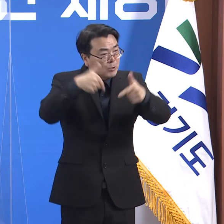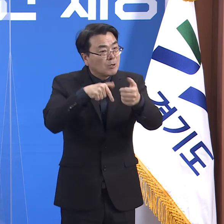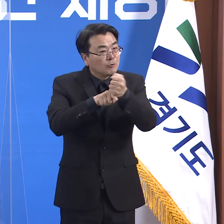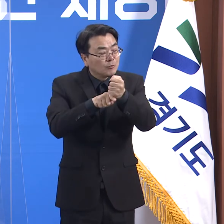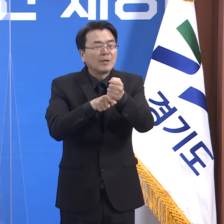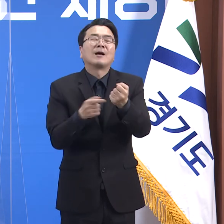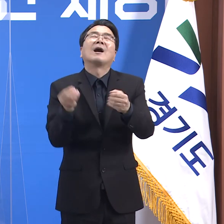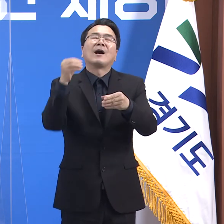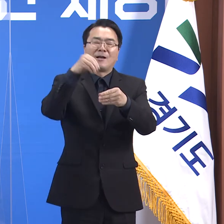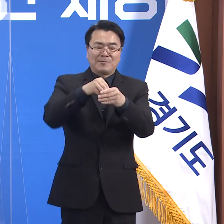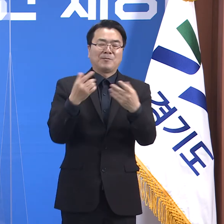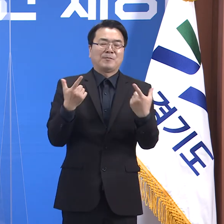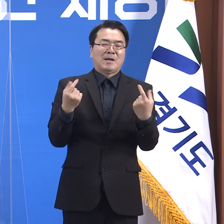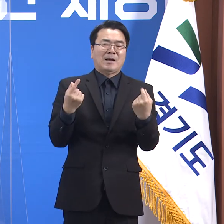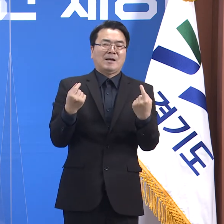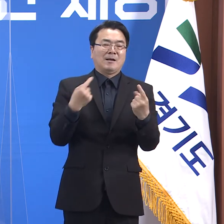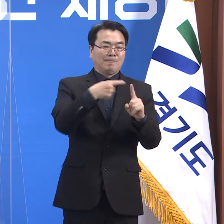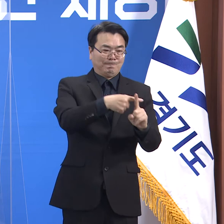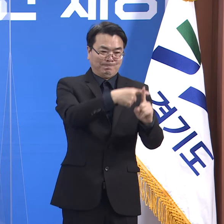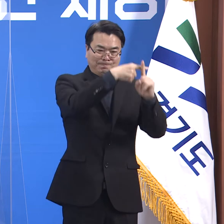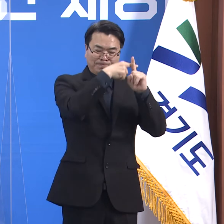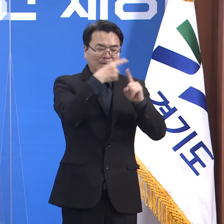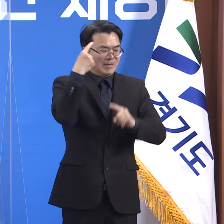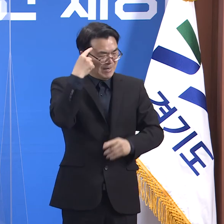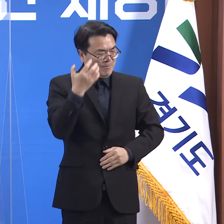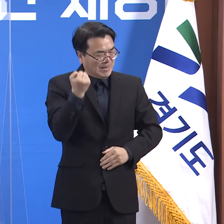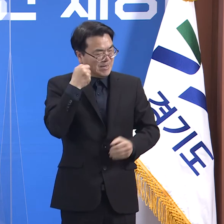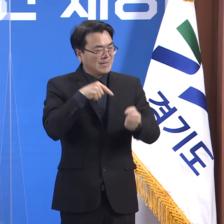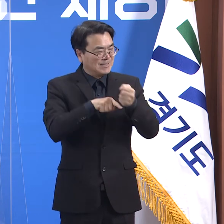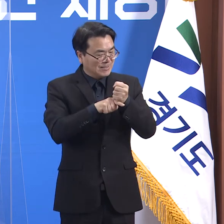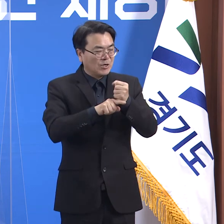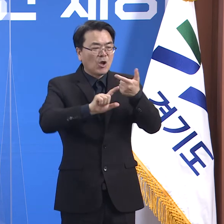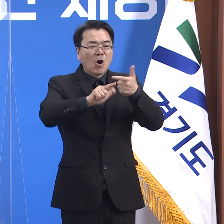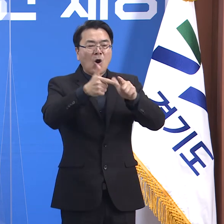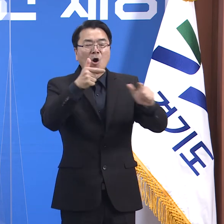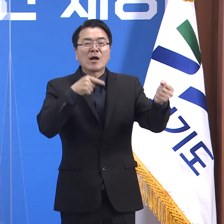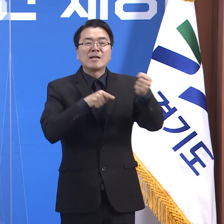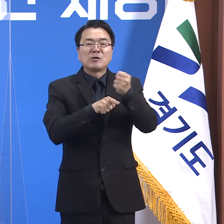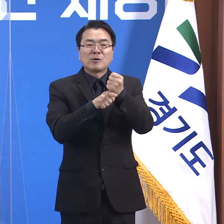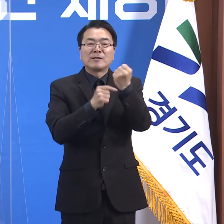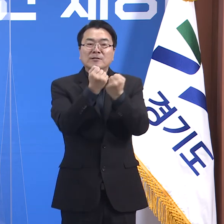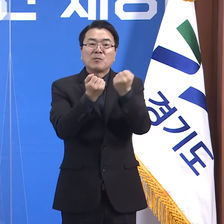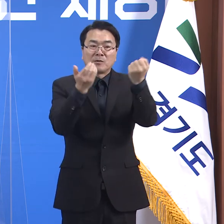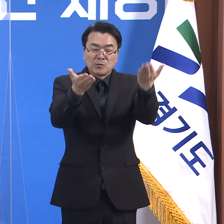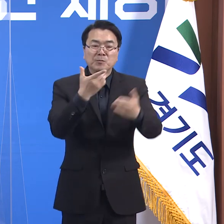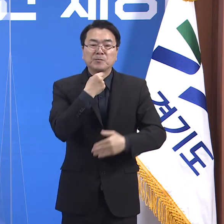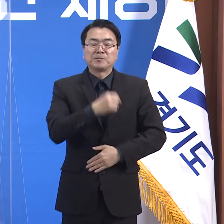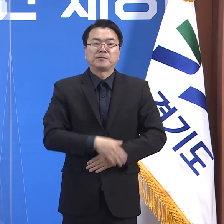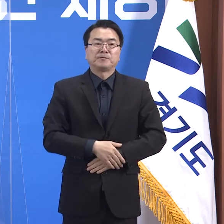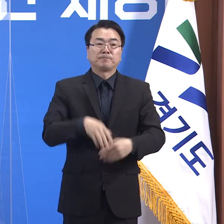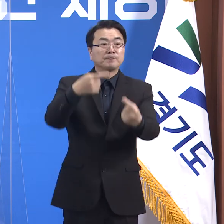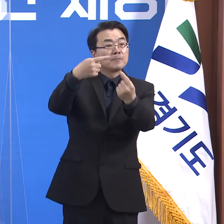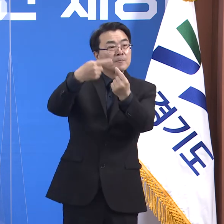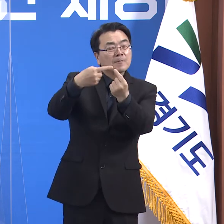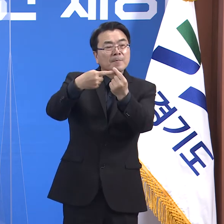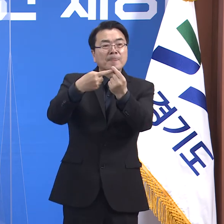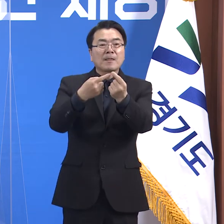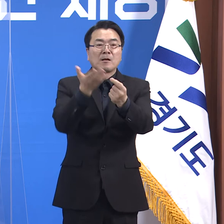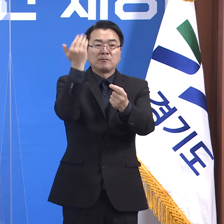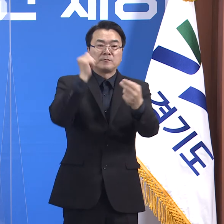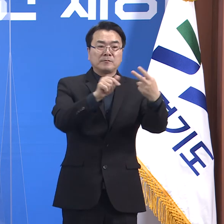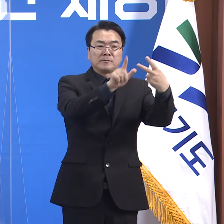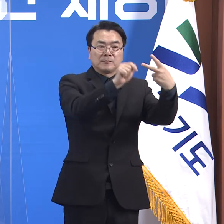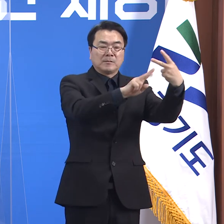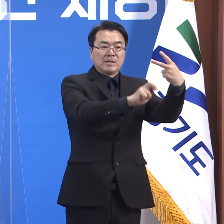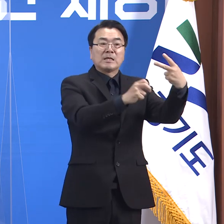이러한 긍정적인 변화는 다음과 같은 이유들이 복합된 것으로 추론합니다. 첫째, 지난 2월